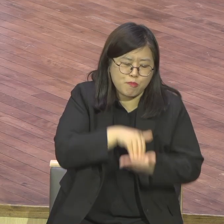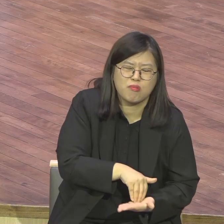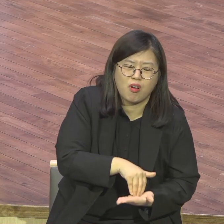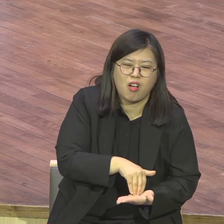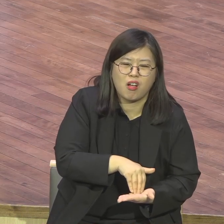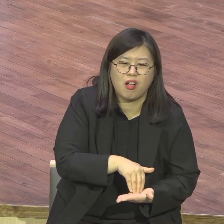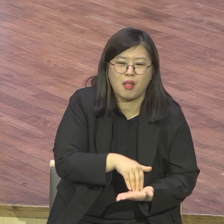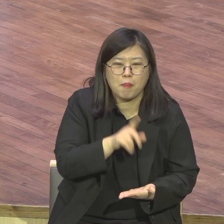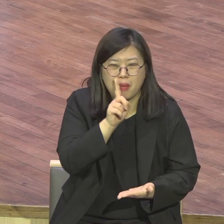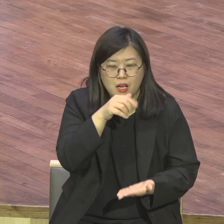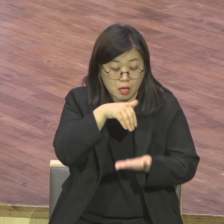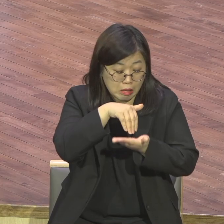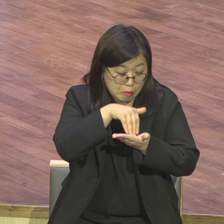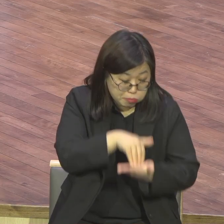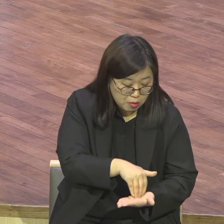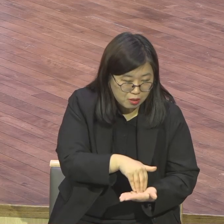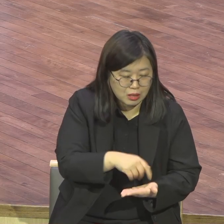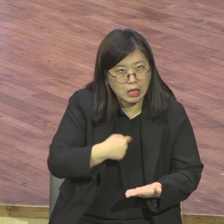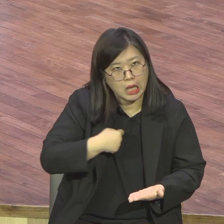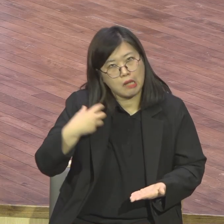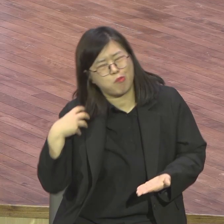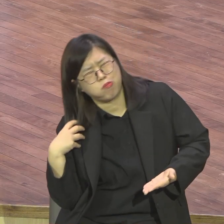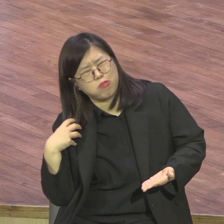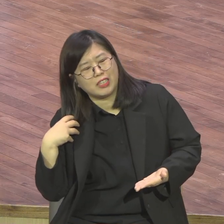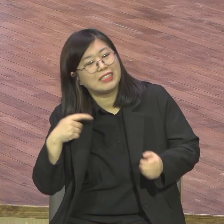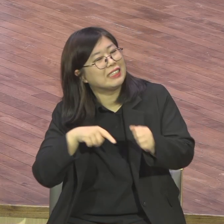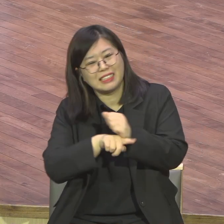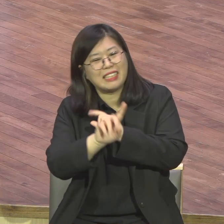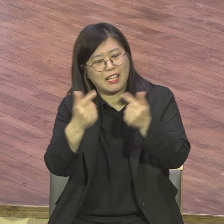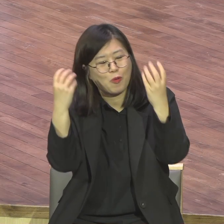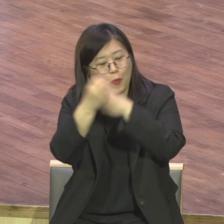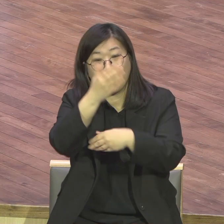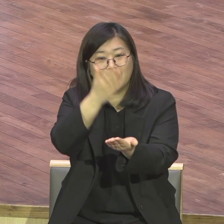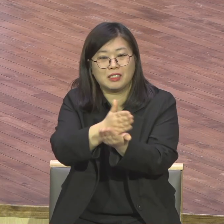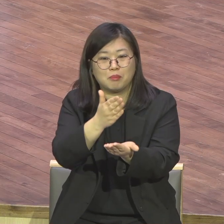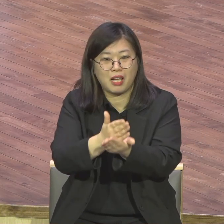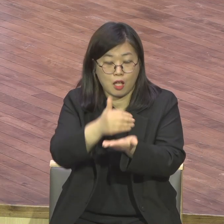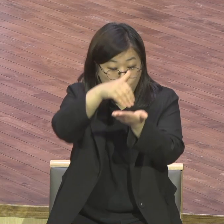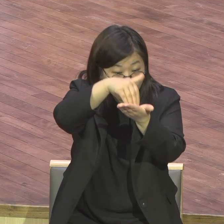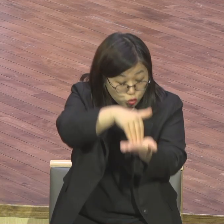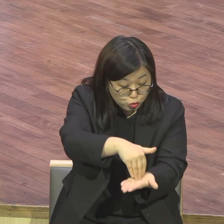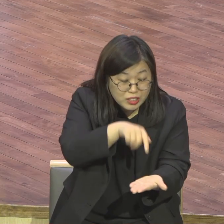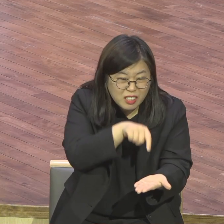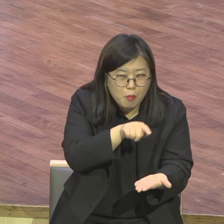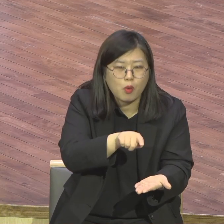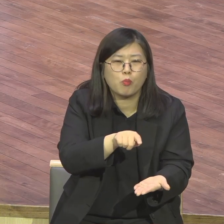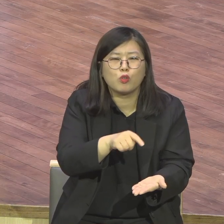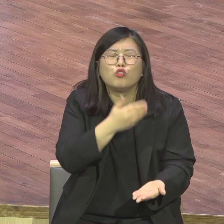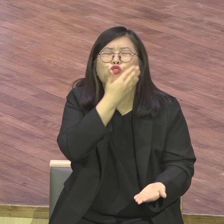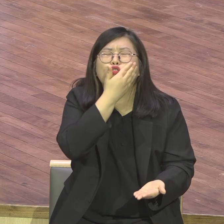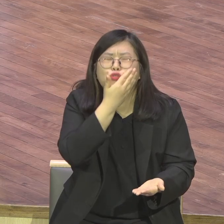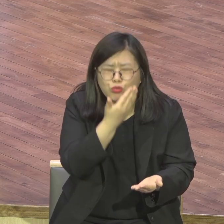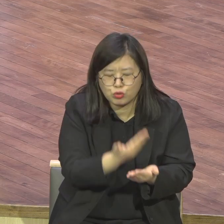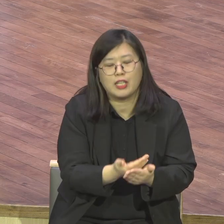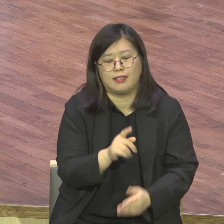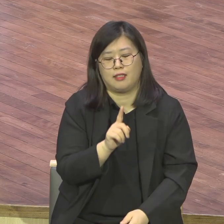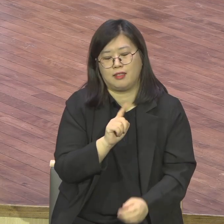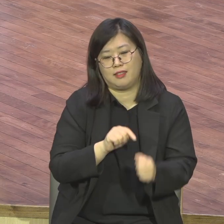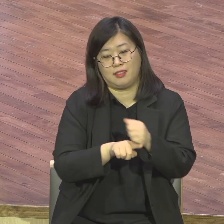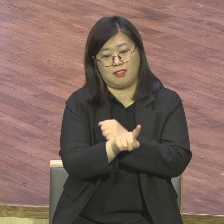뭐요. 책임. 책임. 책임으시. 가치. 그런 뜻이지요. 이